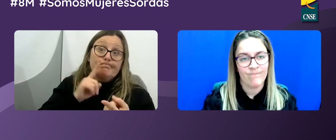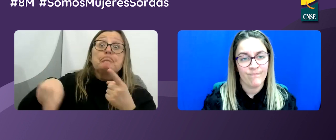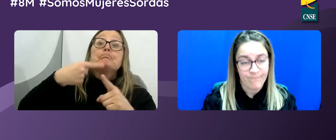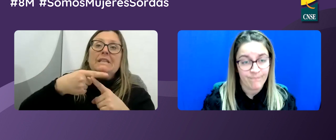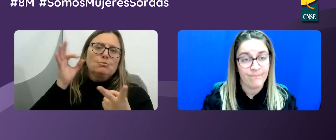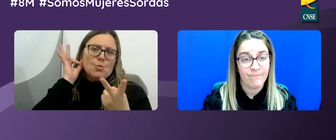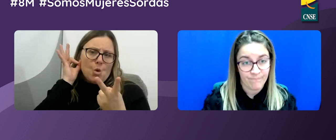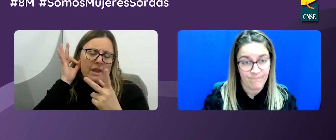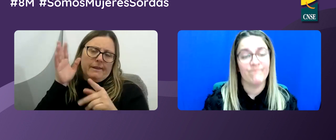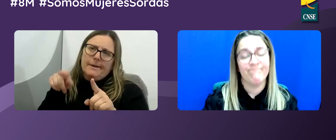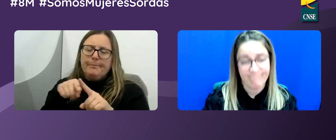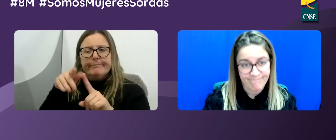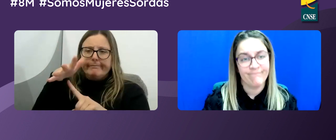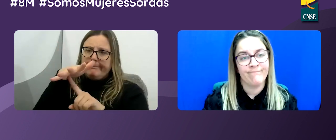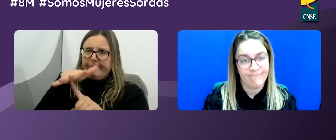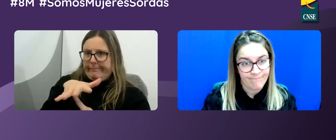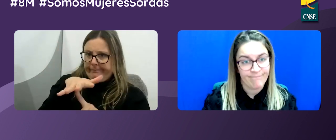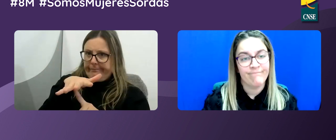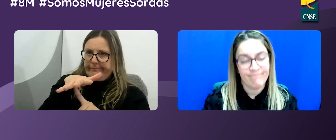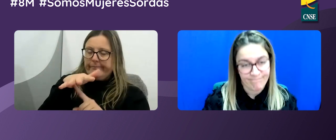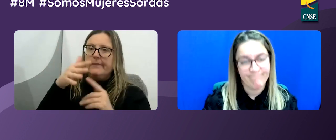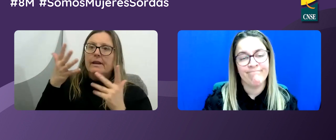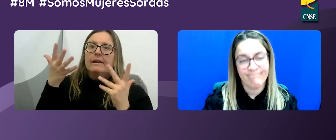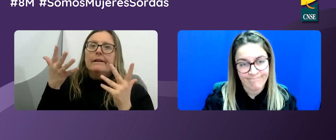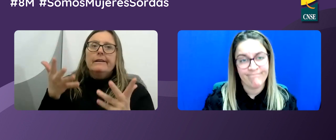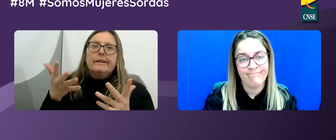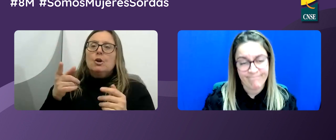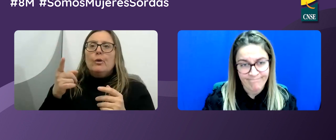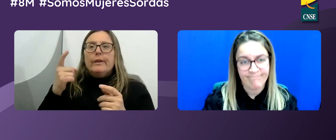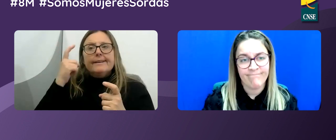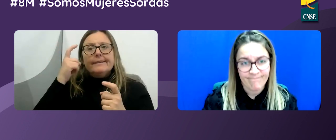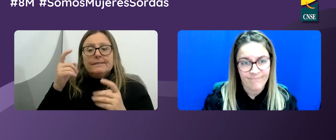Ser persona sorda y mujer significa discriminación.